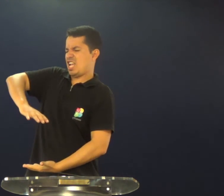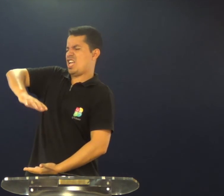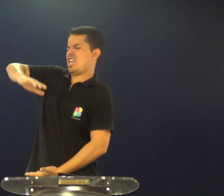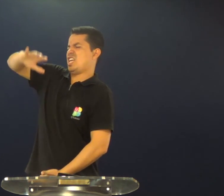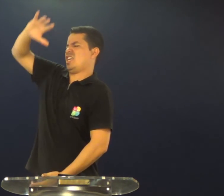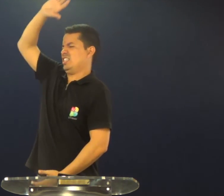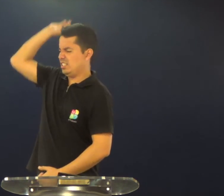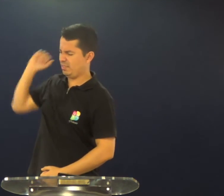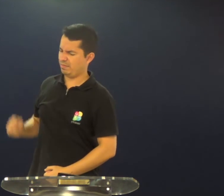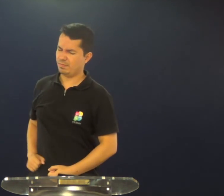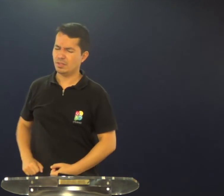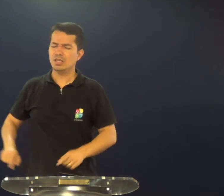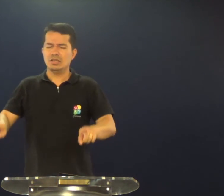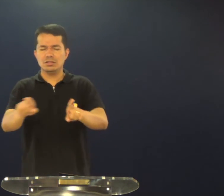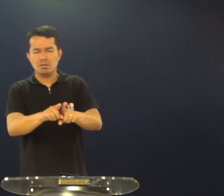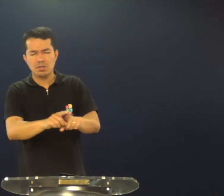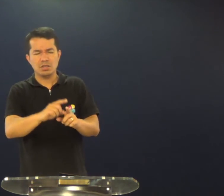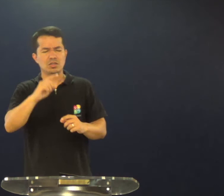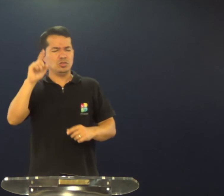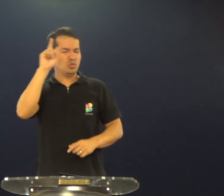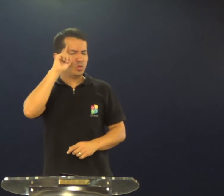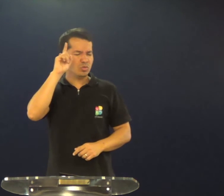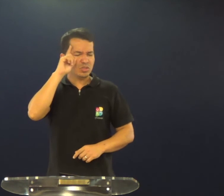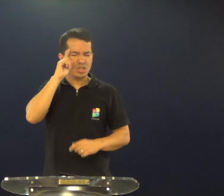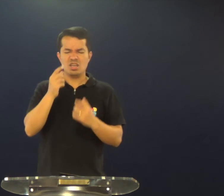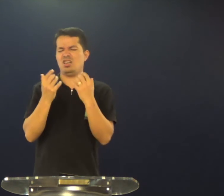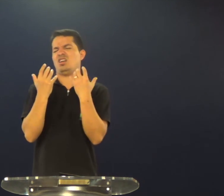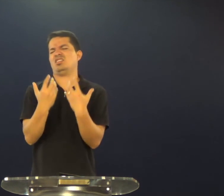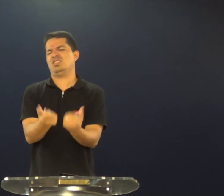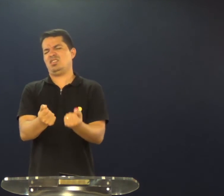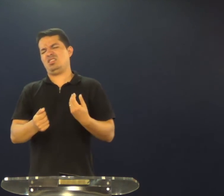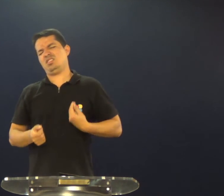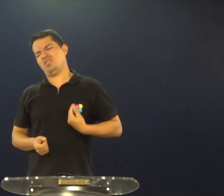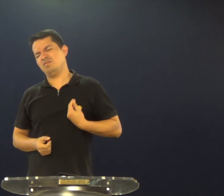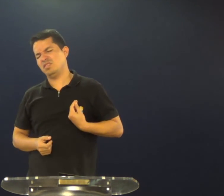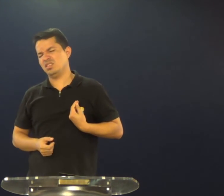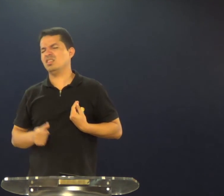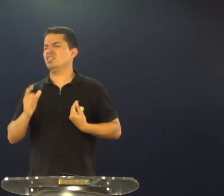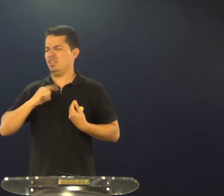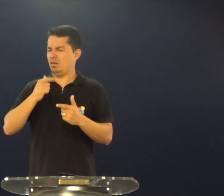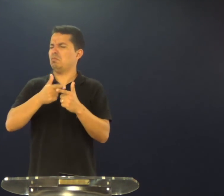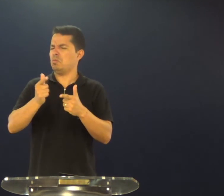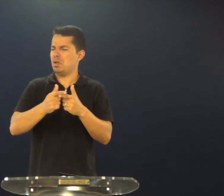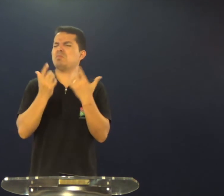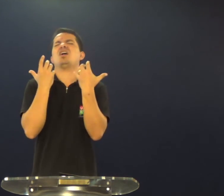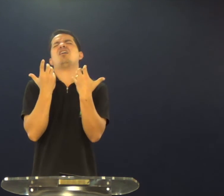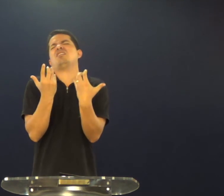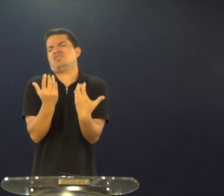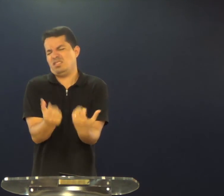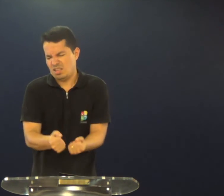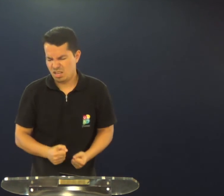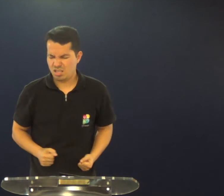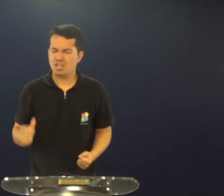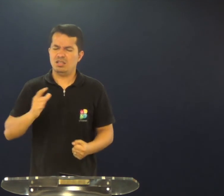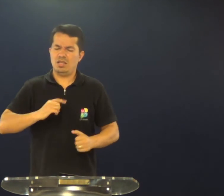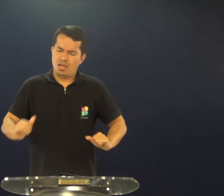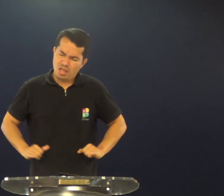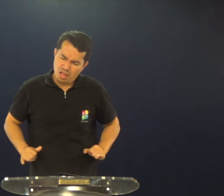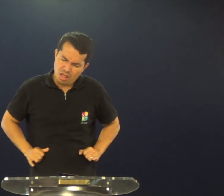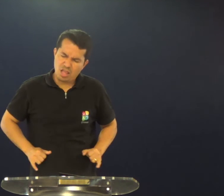cresça em suas vidas, também que todos os dias elas saibam que as suas